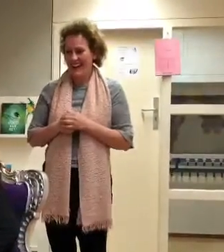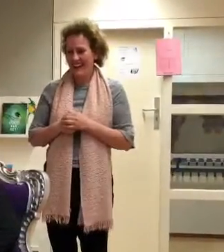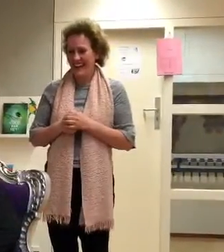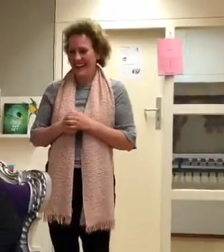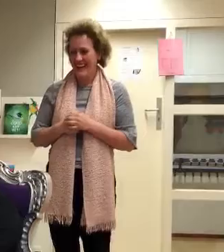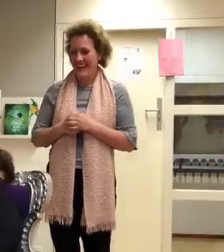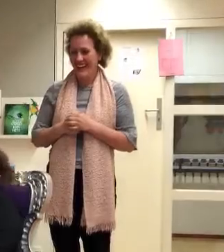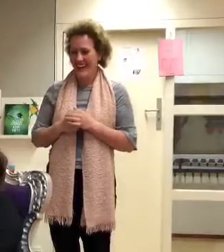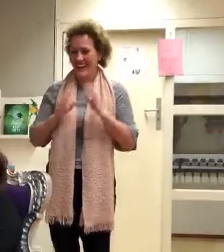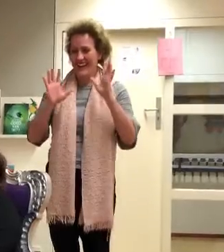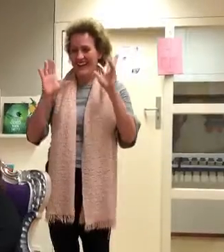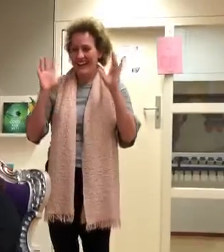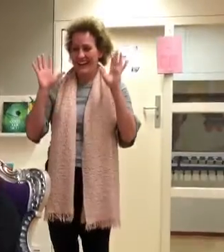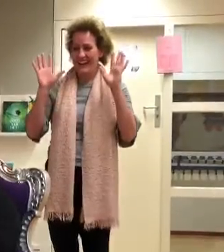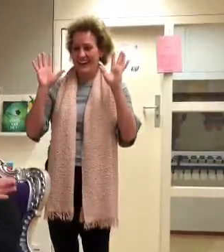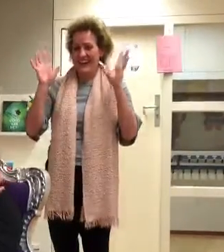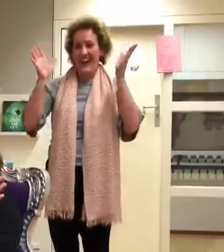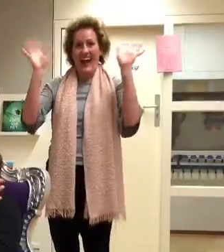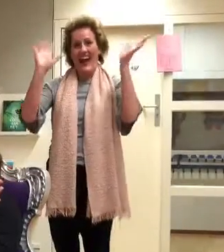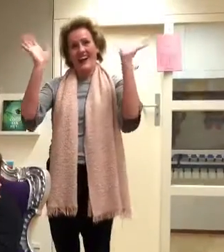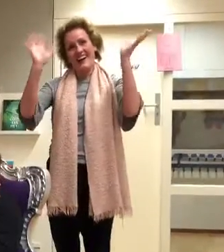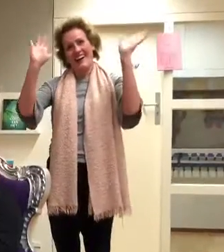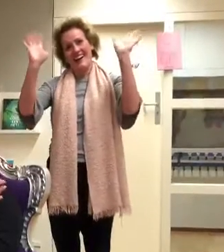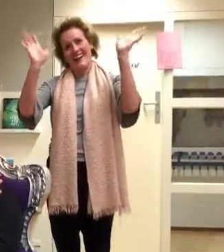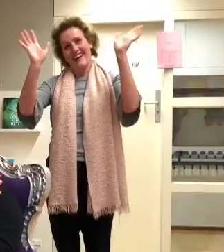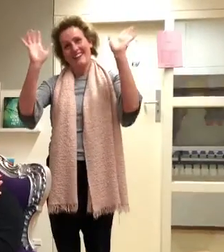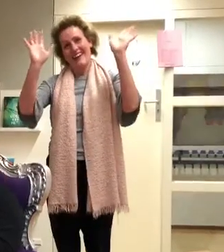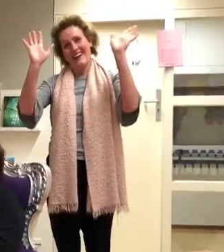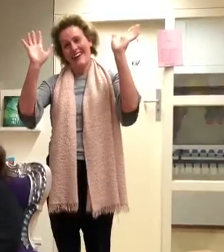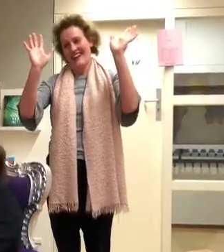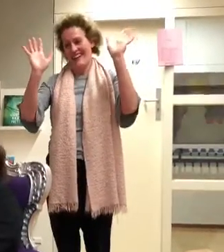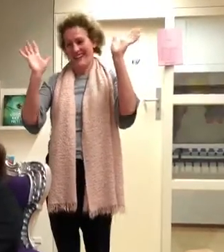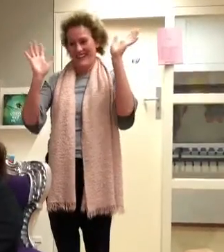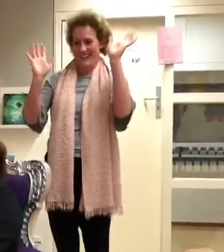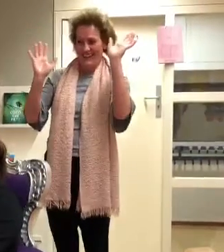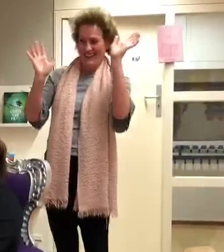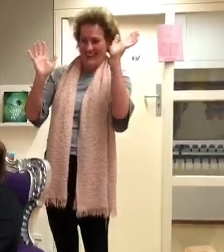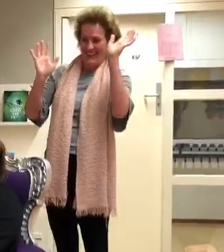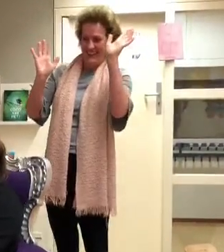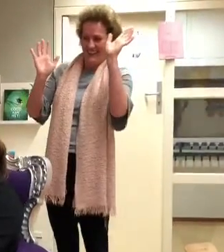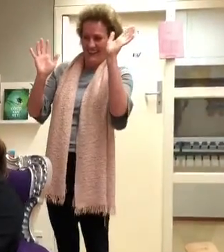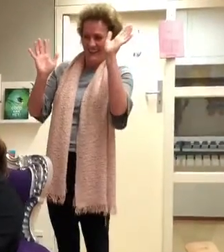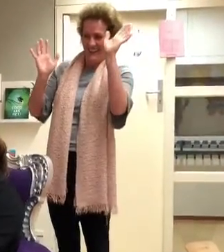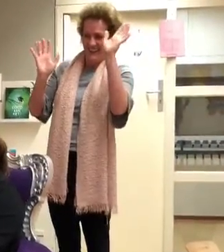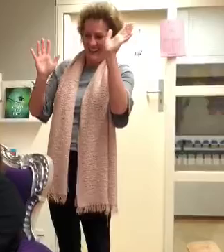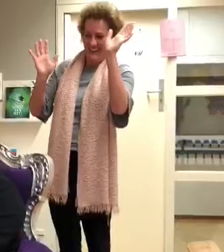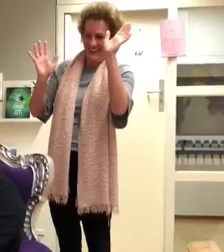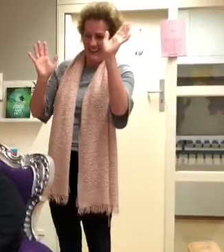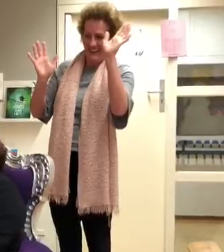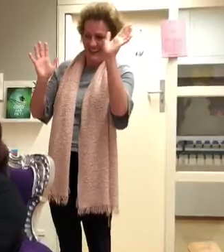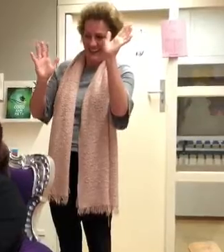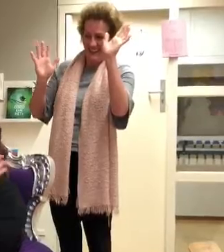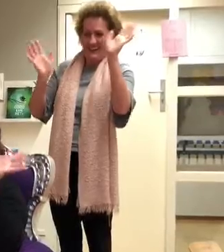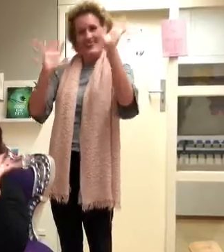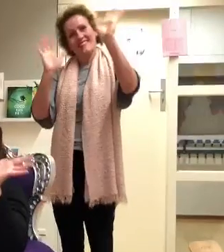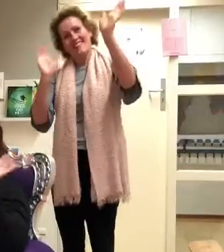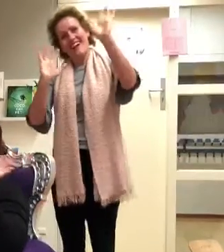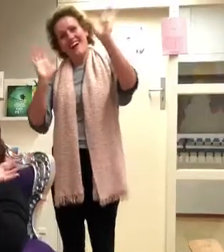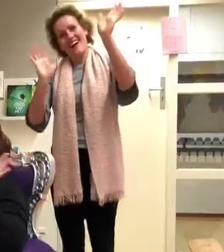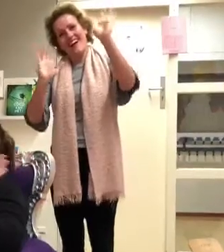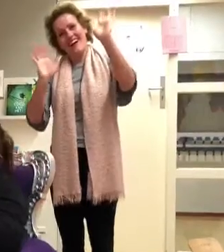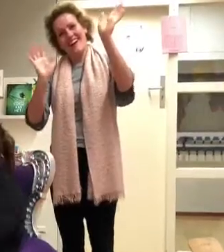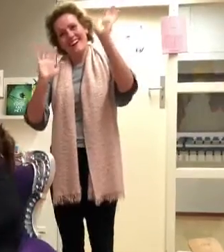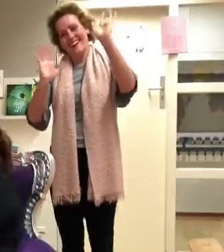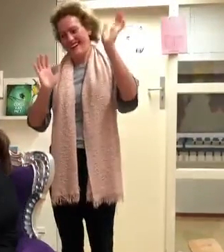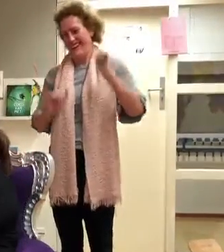Mijn handje zegt weer dag, dag, dag. Zwaai jij ook een keer? Dag!